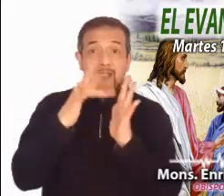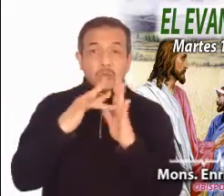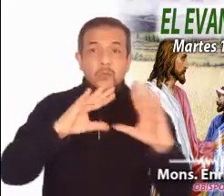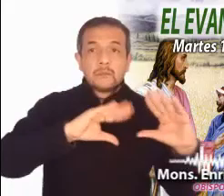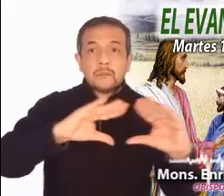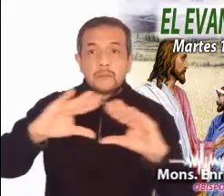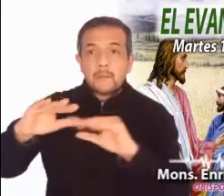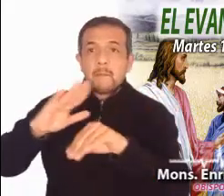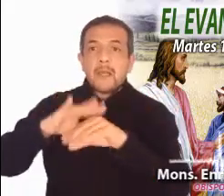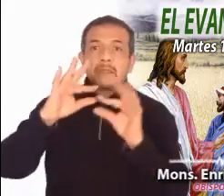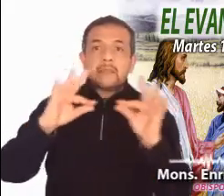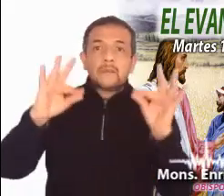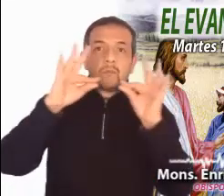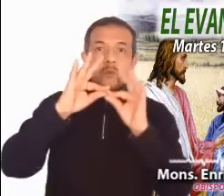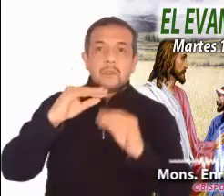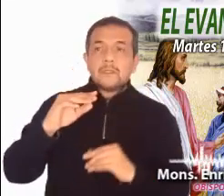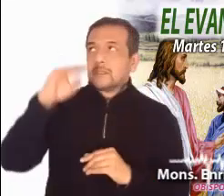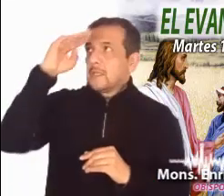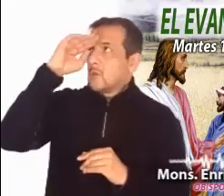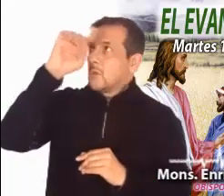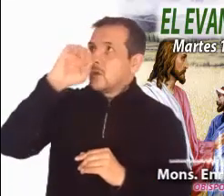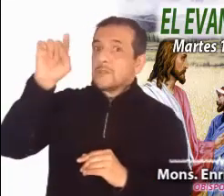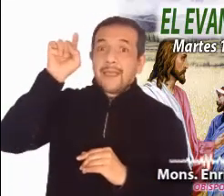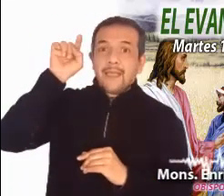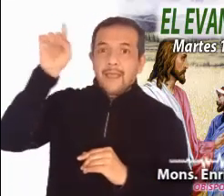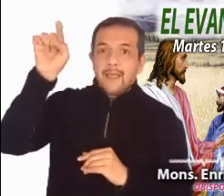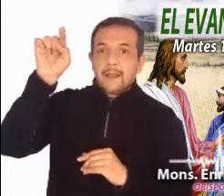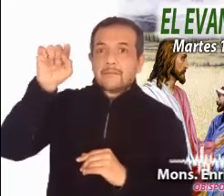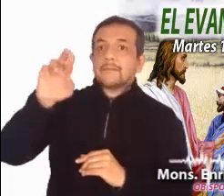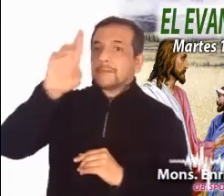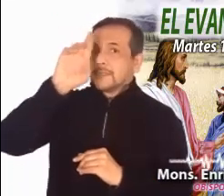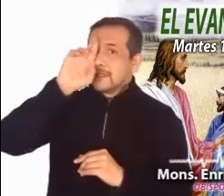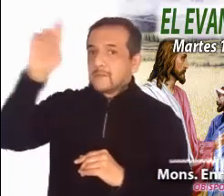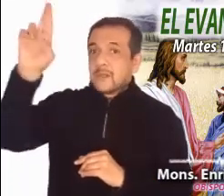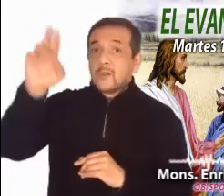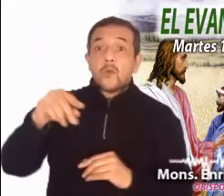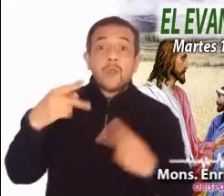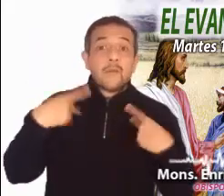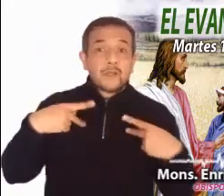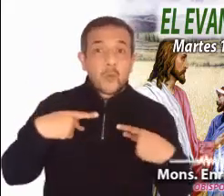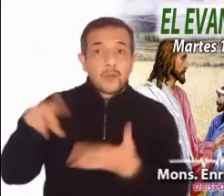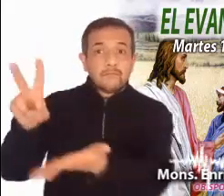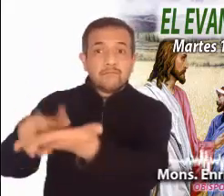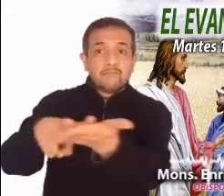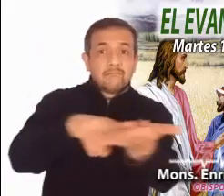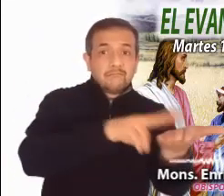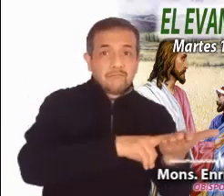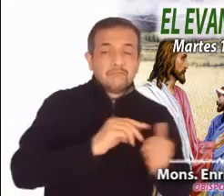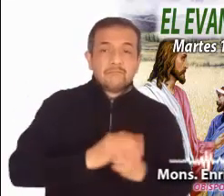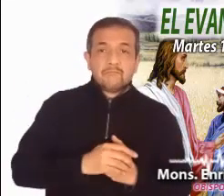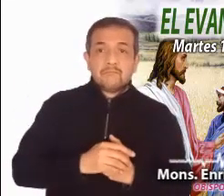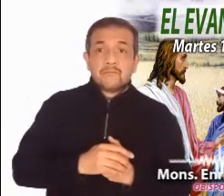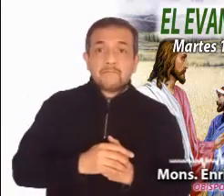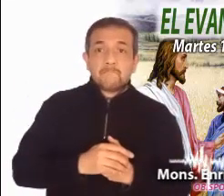es la soberanía de Dios y la dignidad de las personas. No se ata